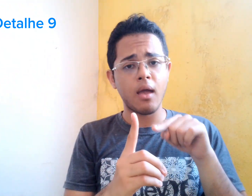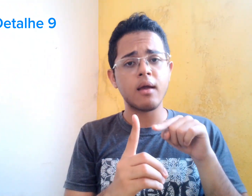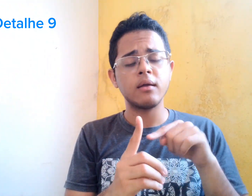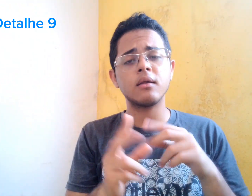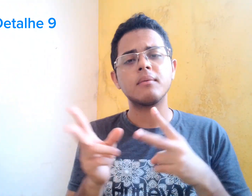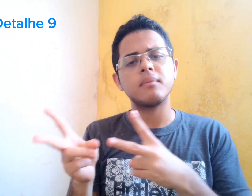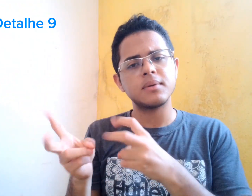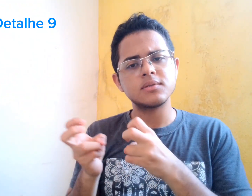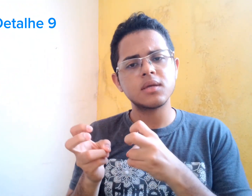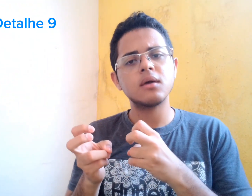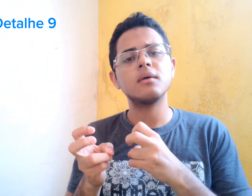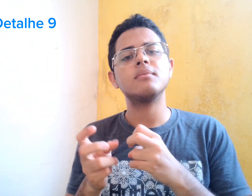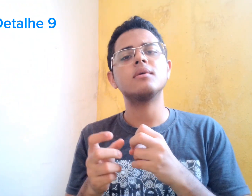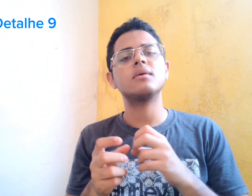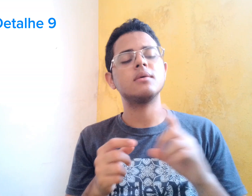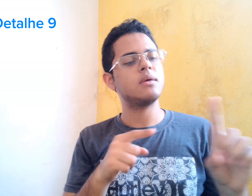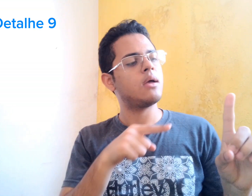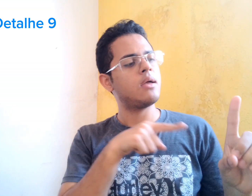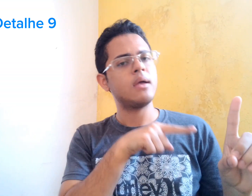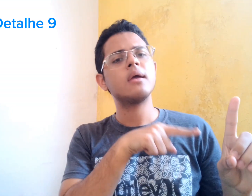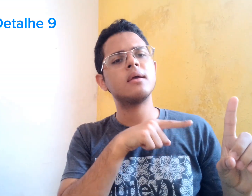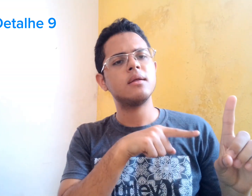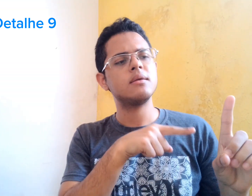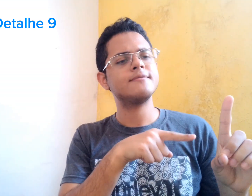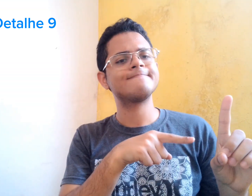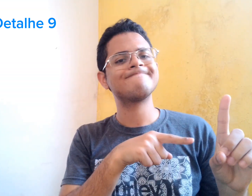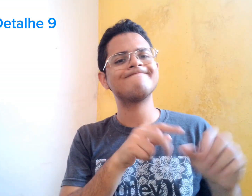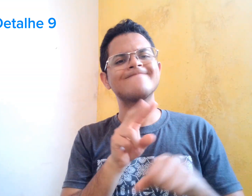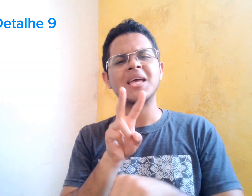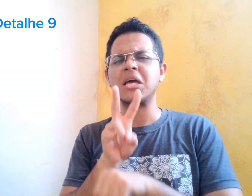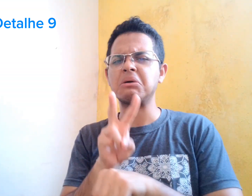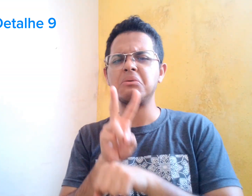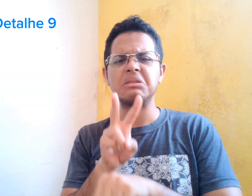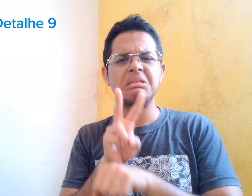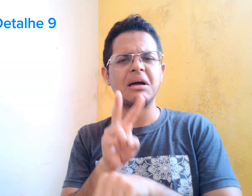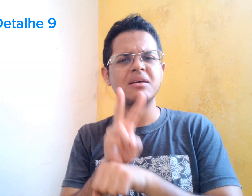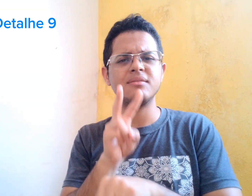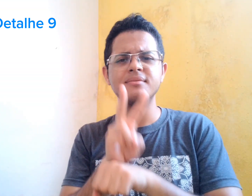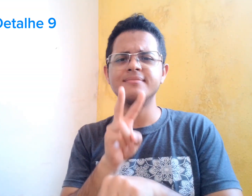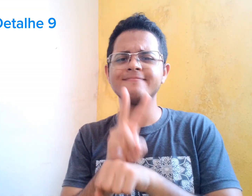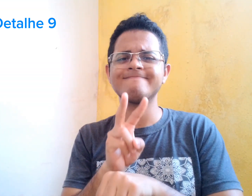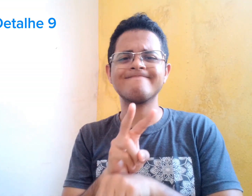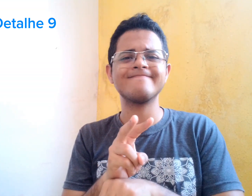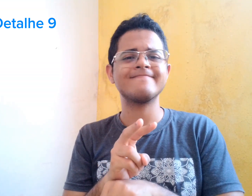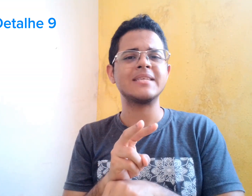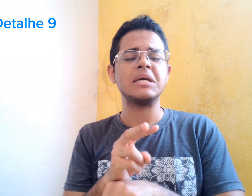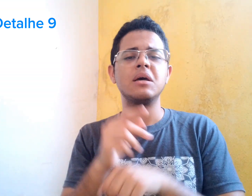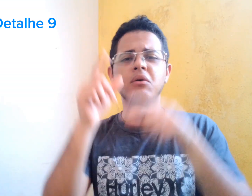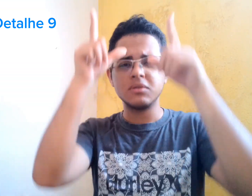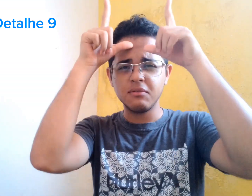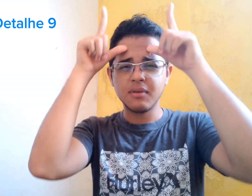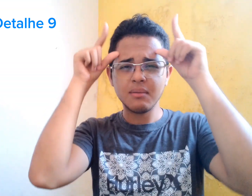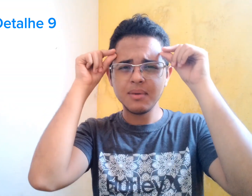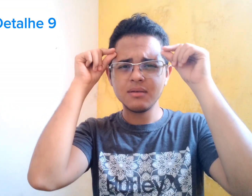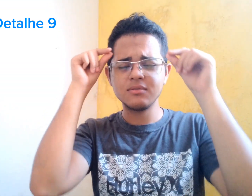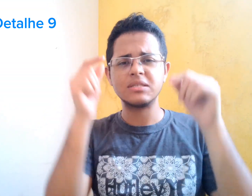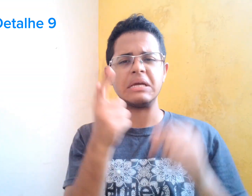Foi então que ela percebeu... Que... Os enfermeiros... estavam cuidando bem...